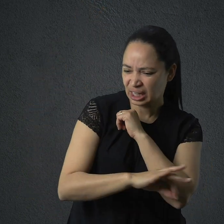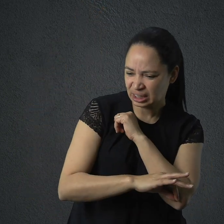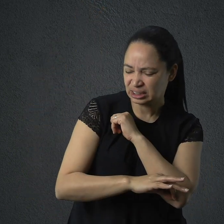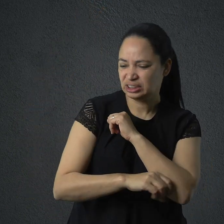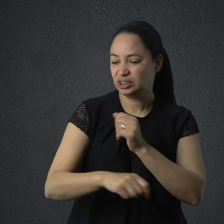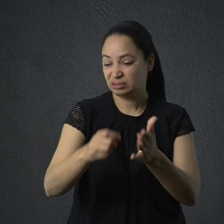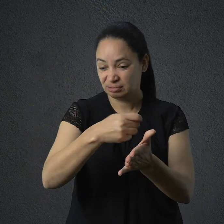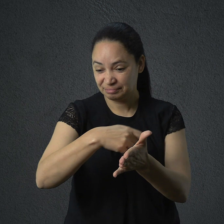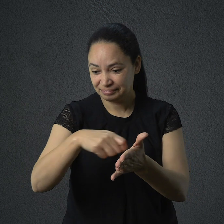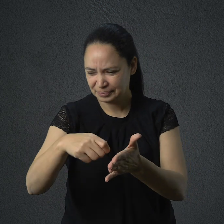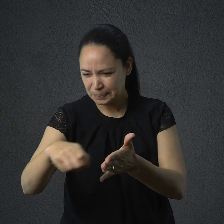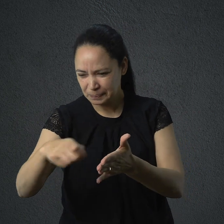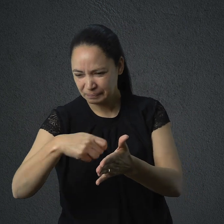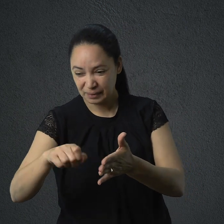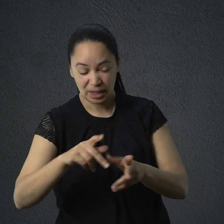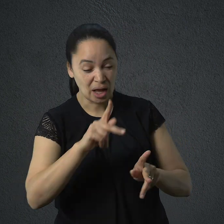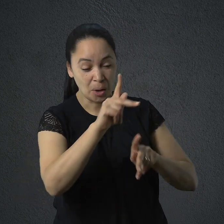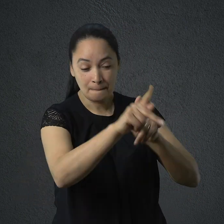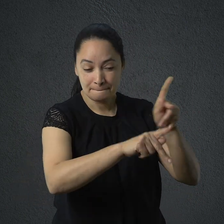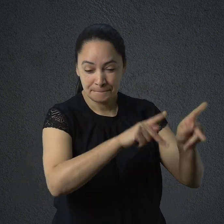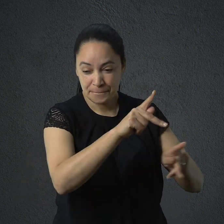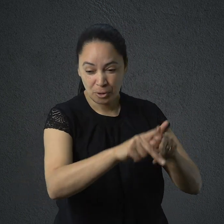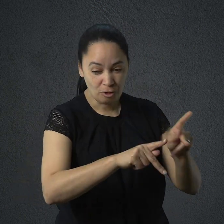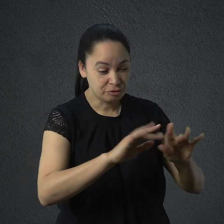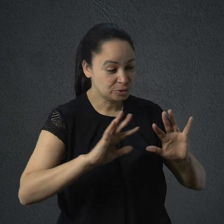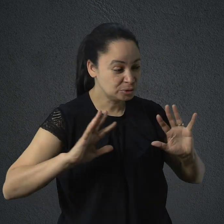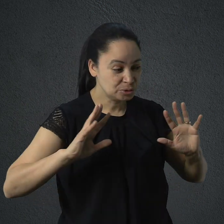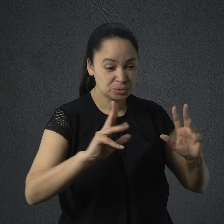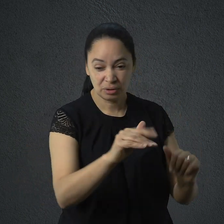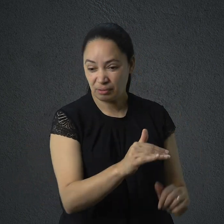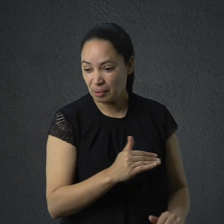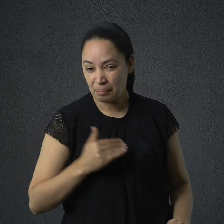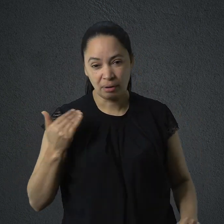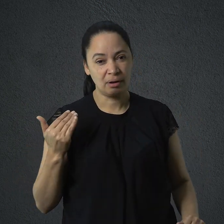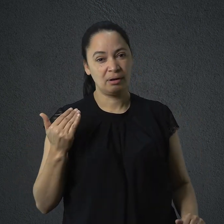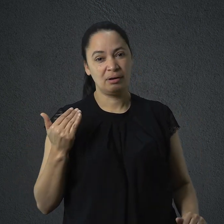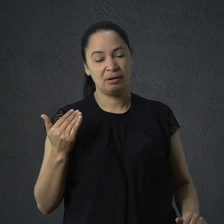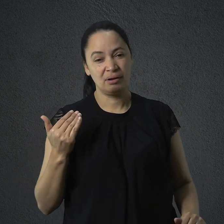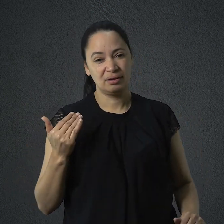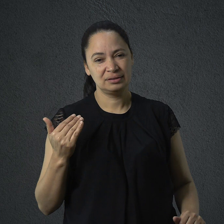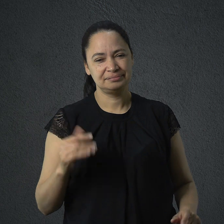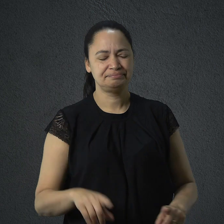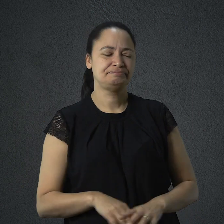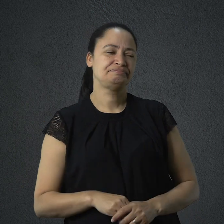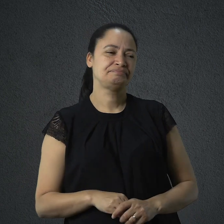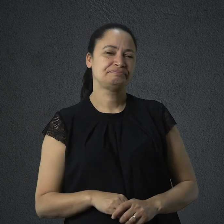permitindo o extermínio deste povo em todas as províncias. Mesmo na posição privilegiada de